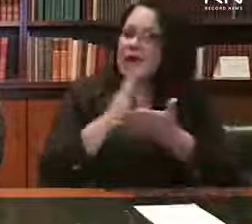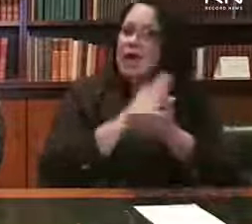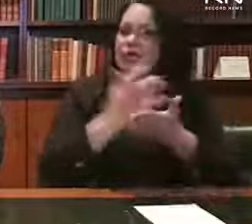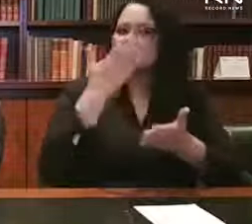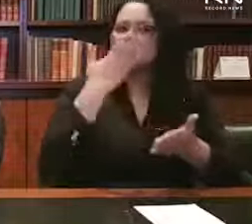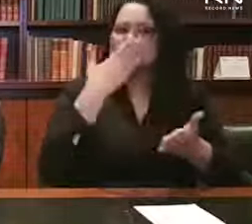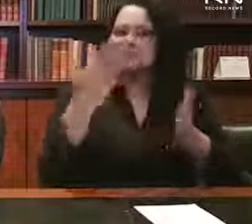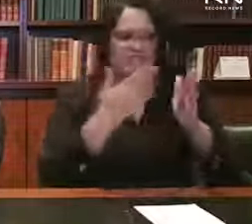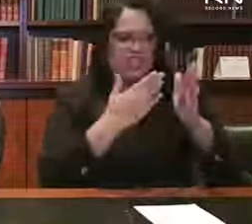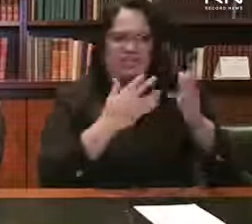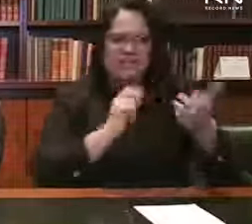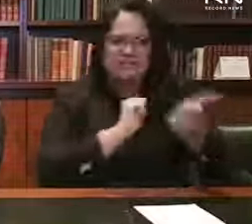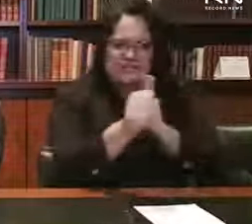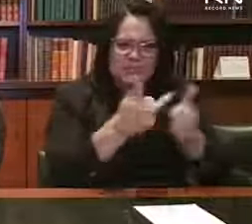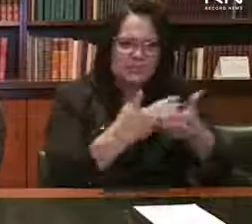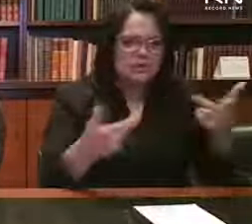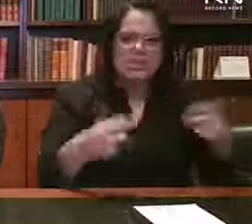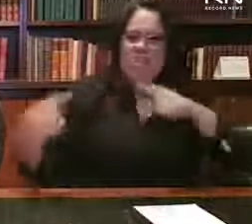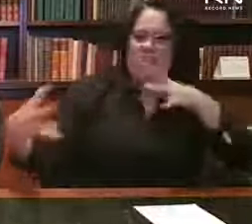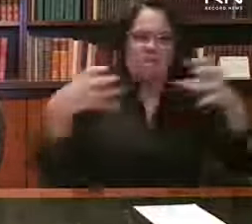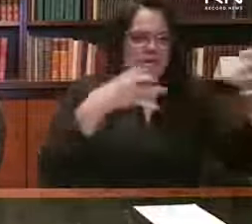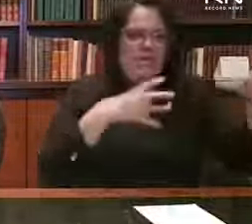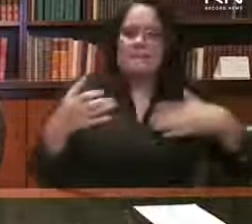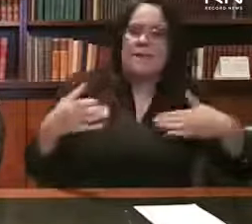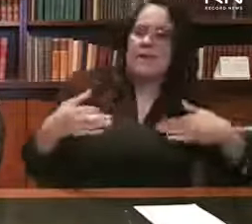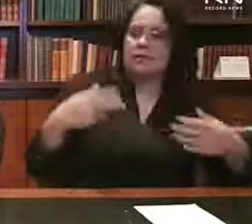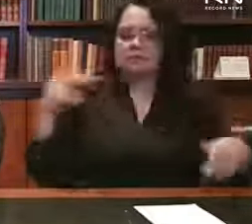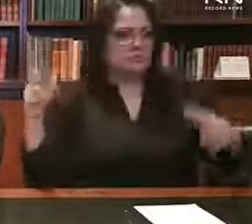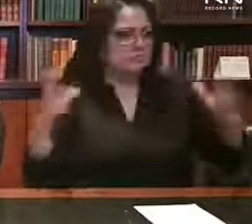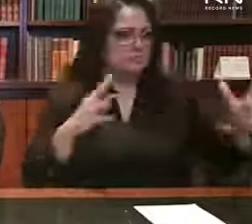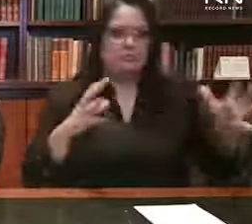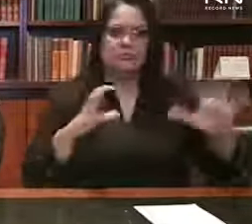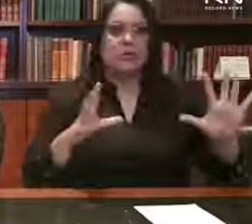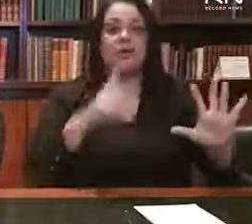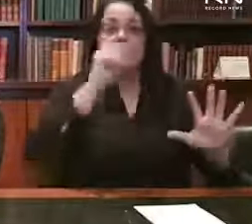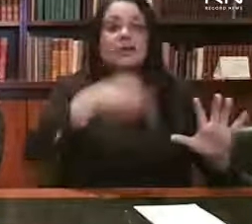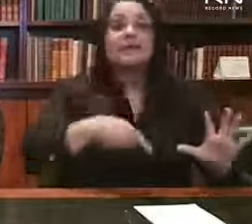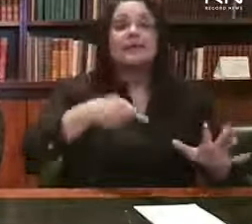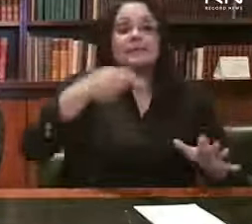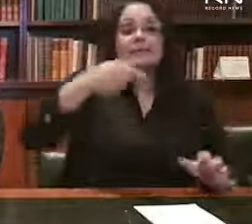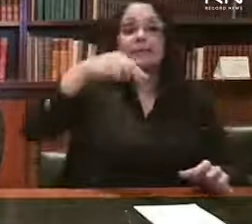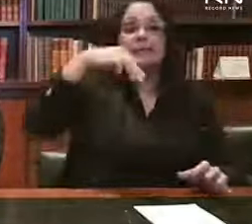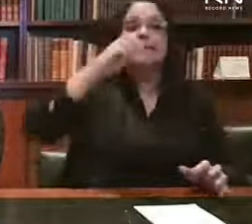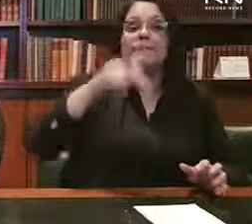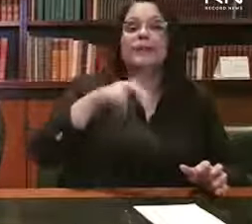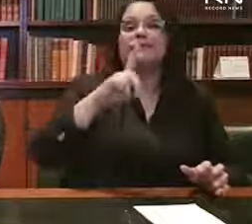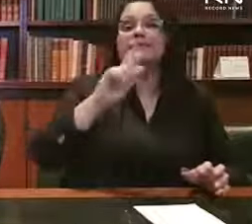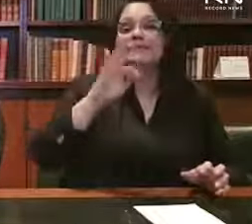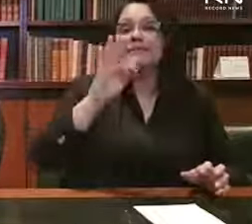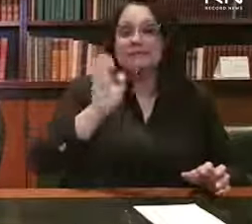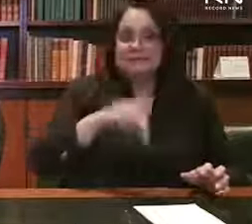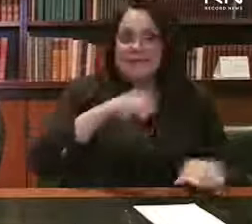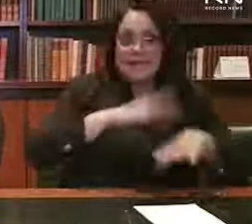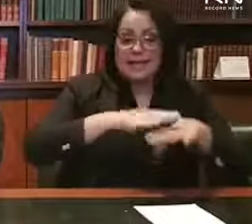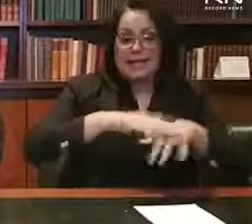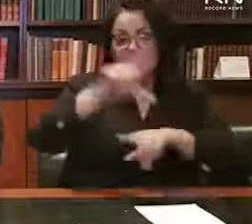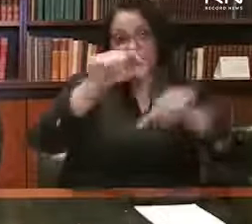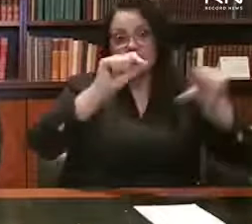esse conflito deixa ele existir. Então o mandante é que vai dizer aqui qual PV vai transmitir